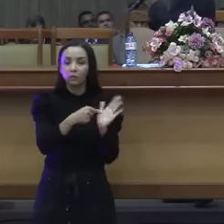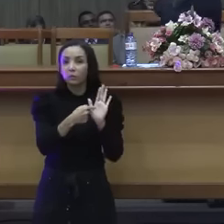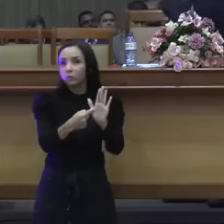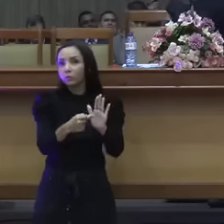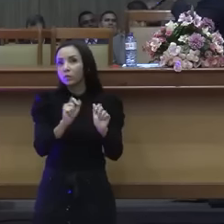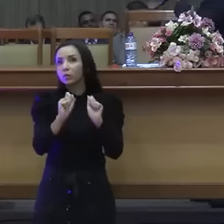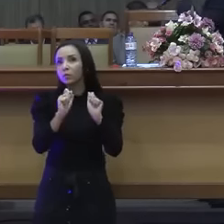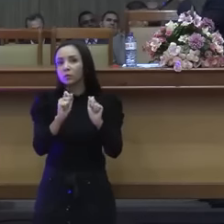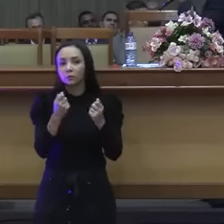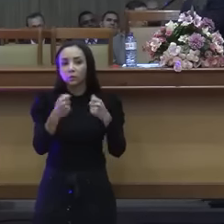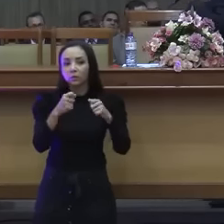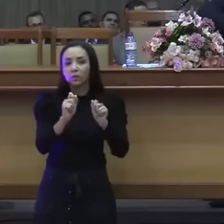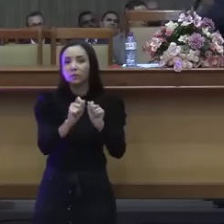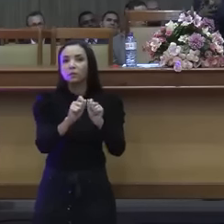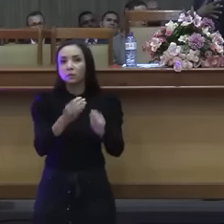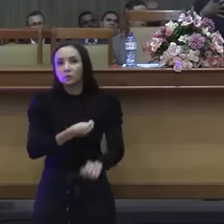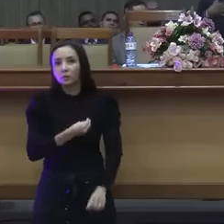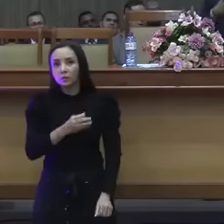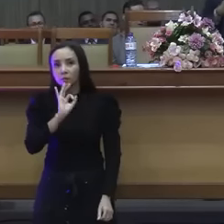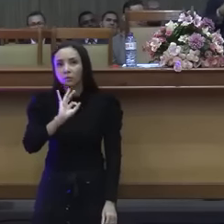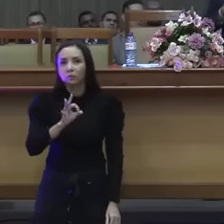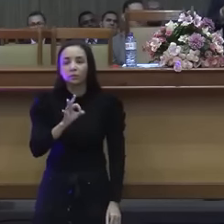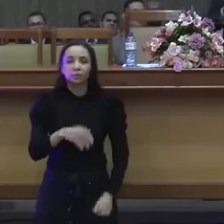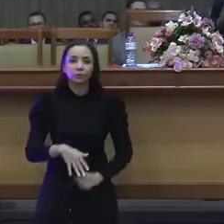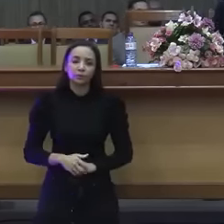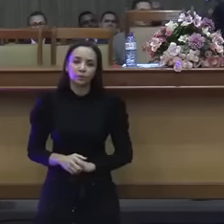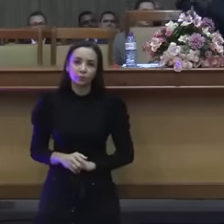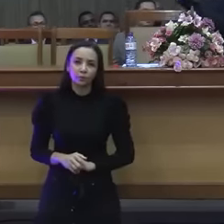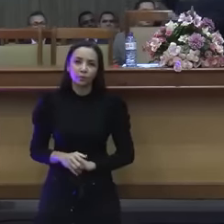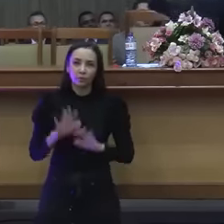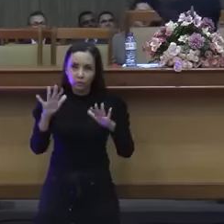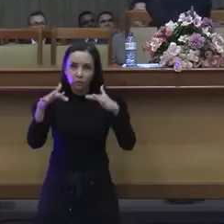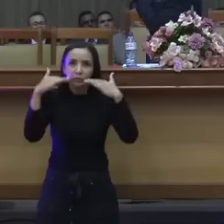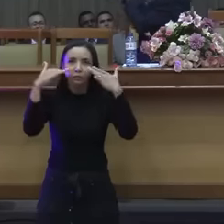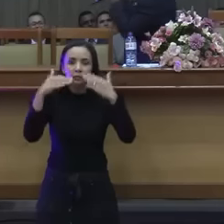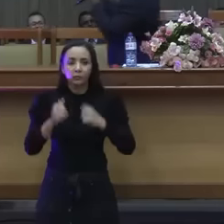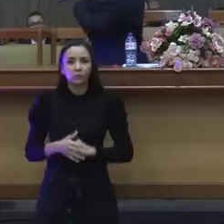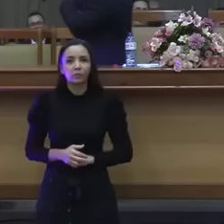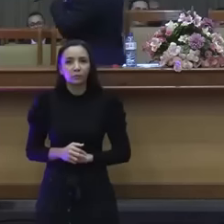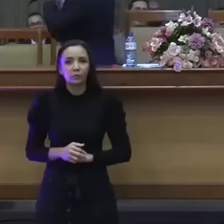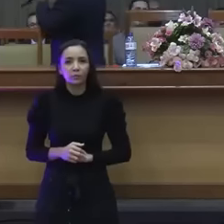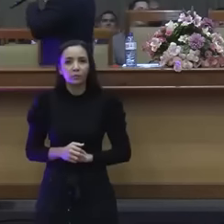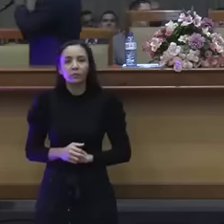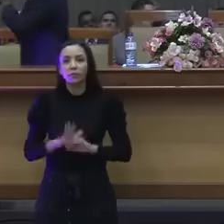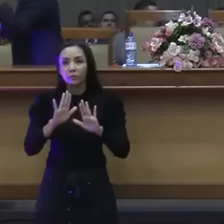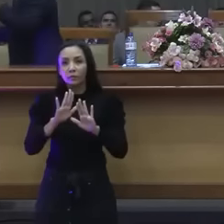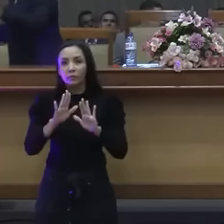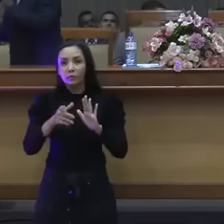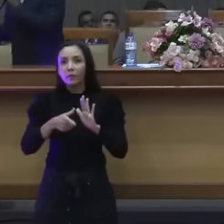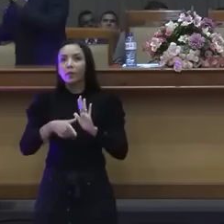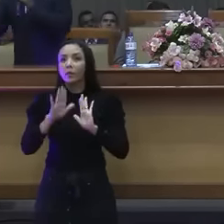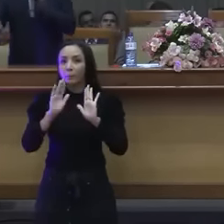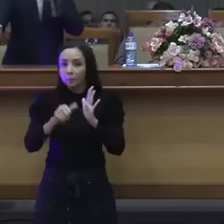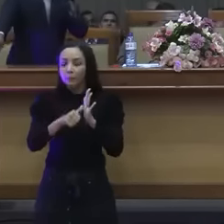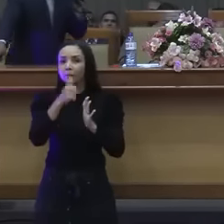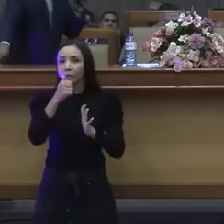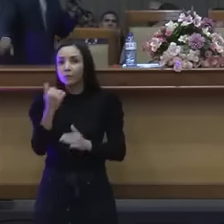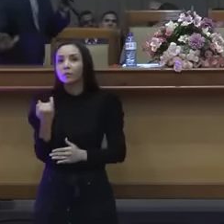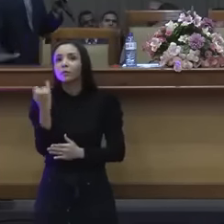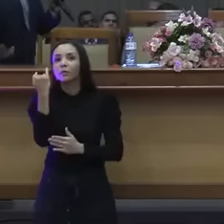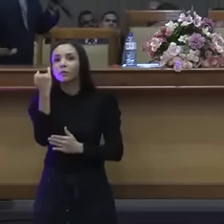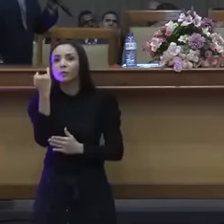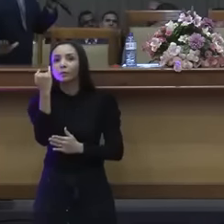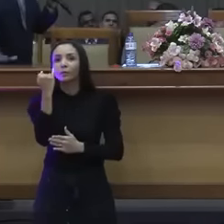Por que você não escuta o pastor Osiel? E antes de concordar com o que eu falo aqui, por que você não vai